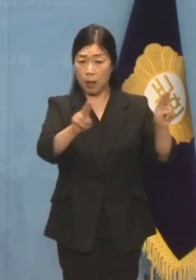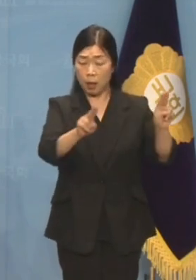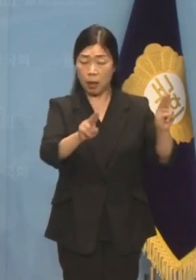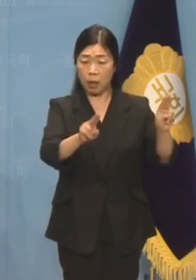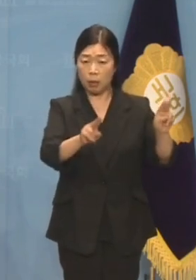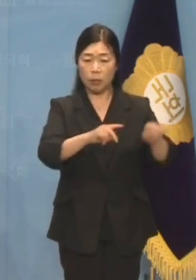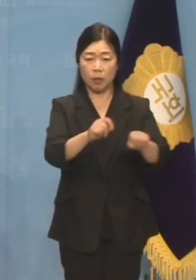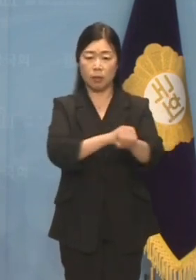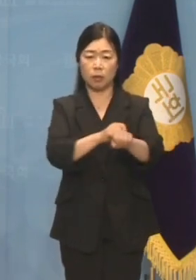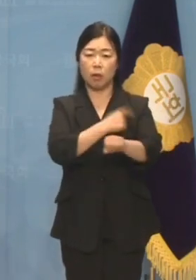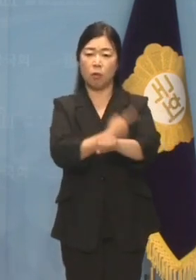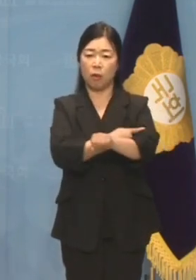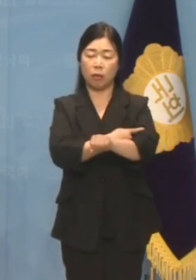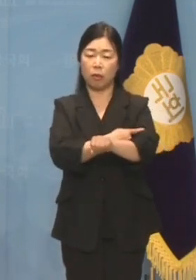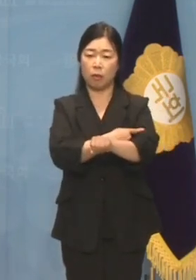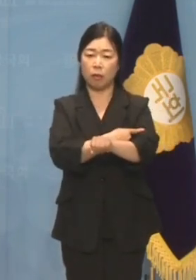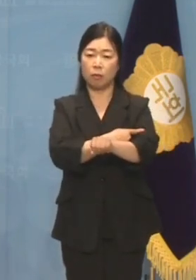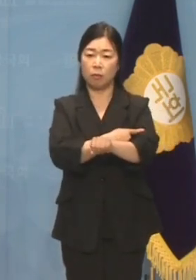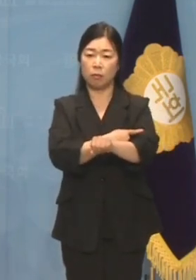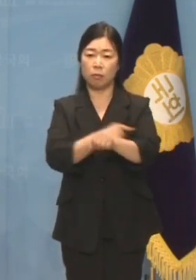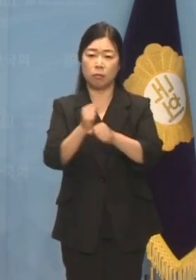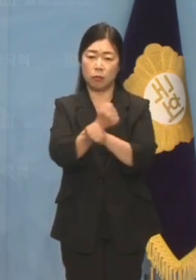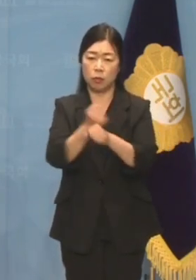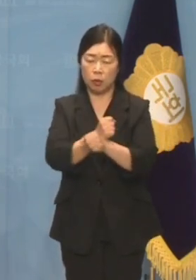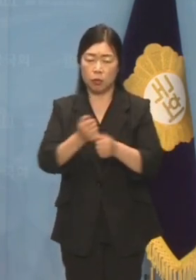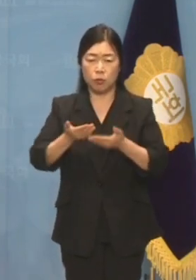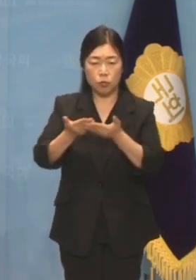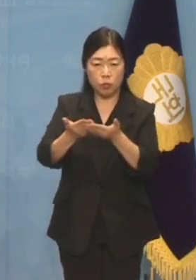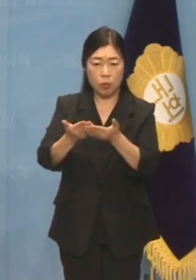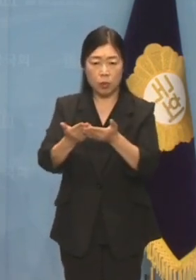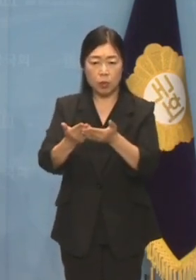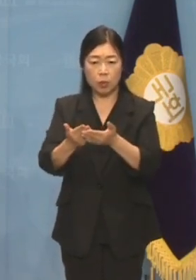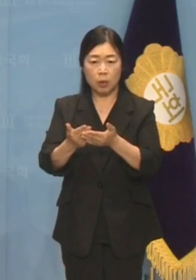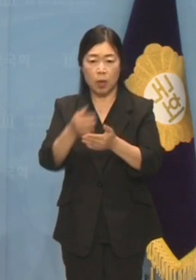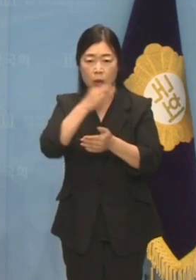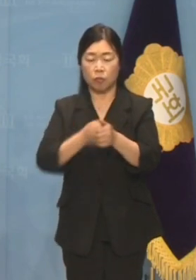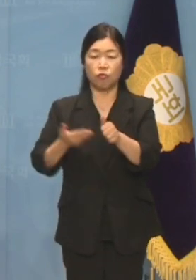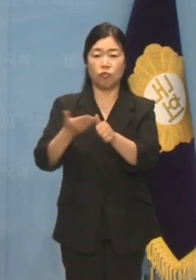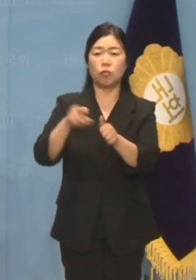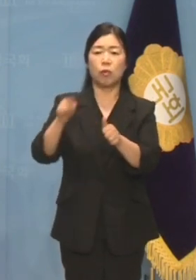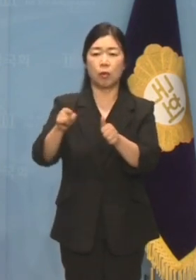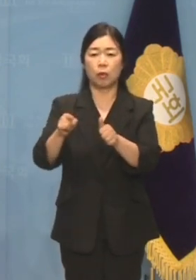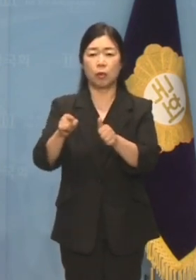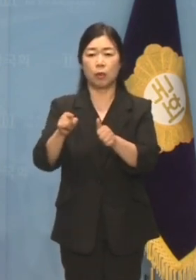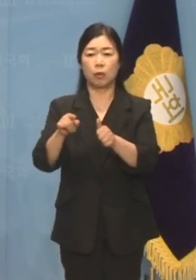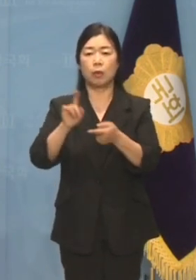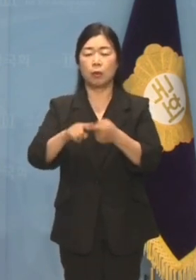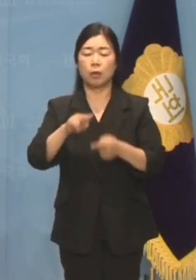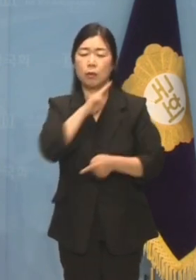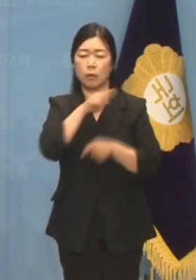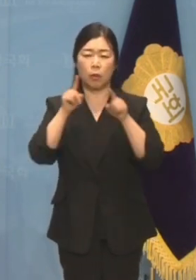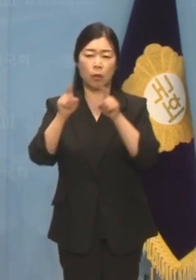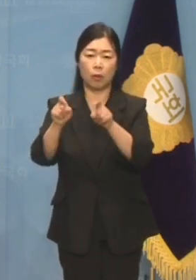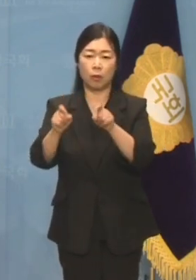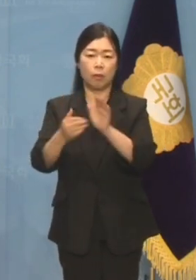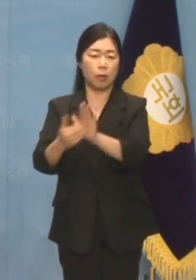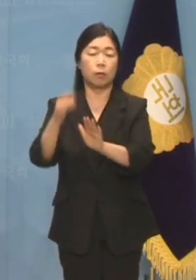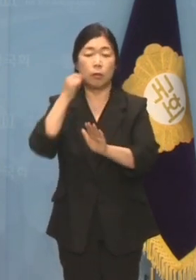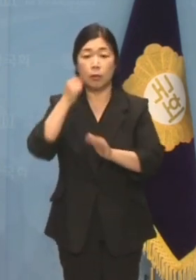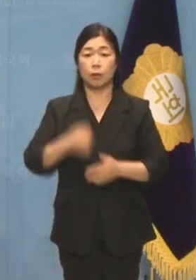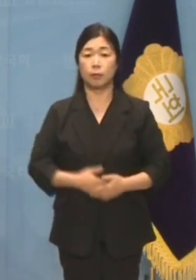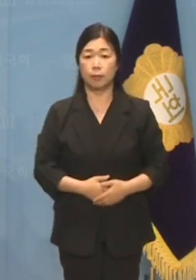특권 카르텔에 쏠린 국민의 의혹을 차단할 수는 없습니다. 원희룡 장관은 서울